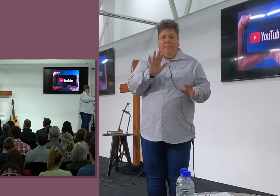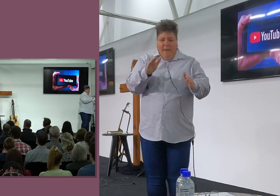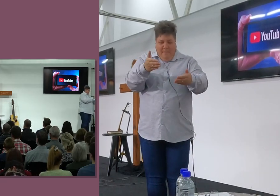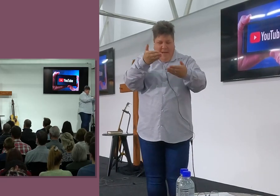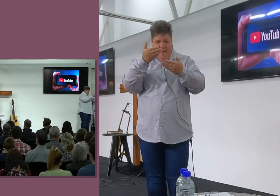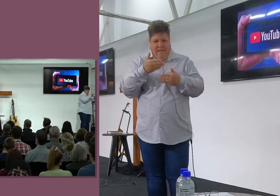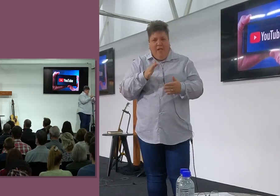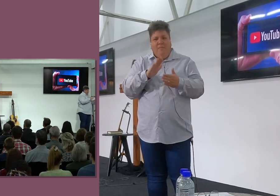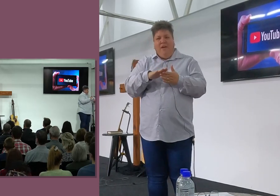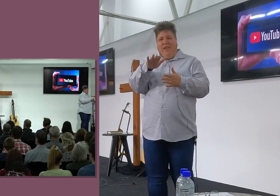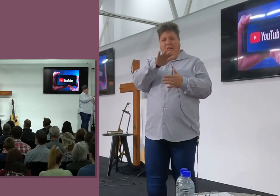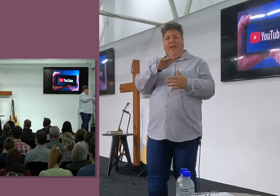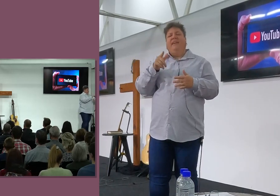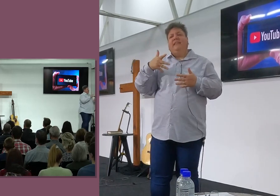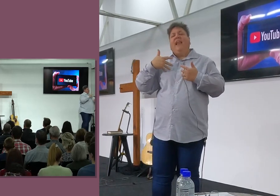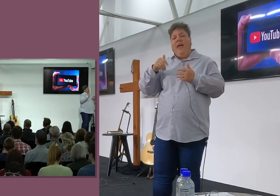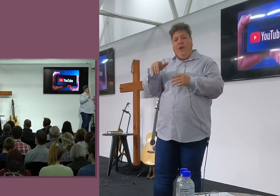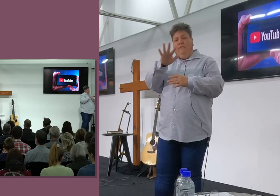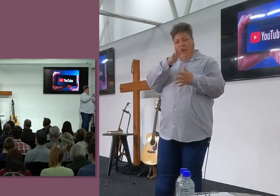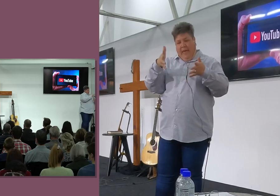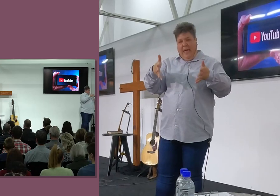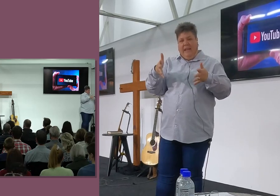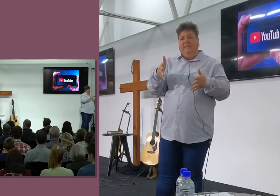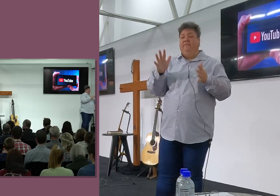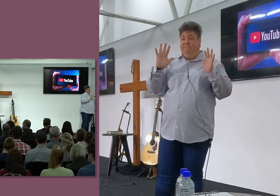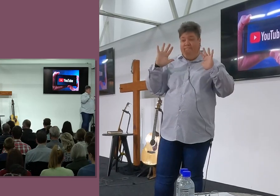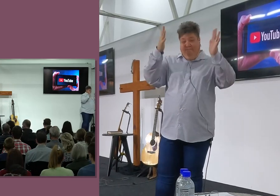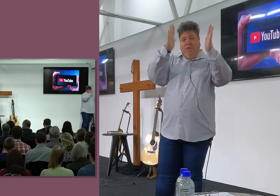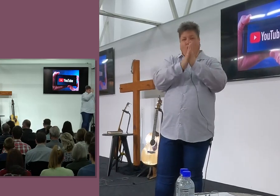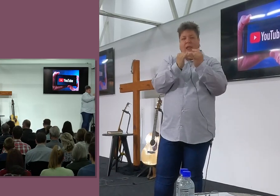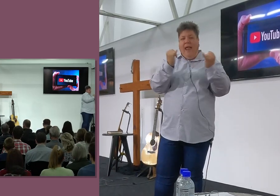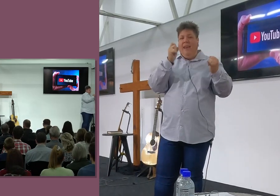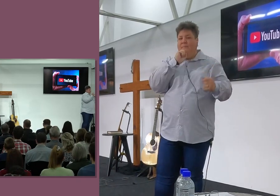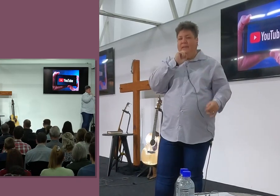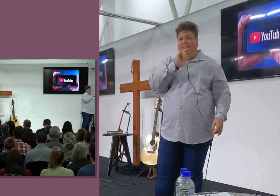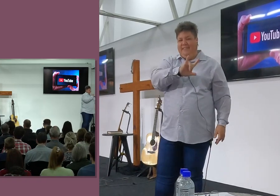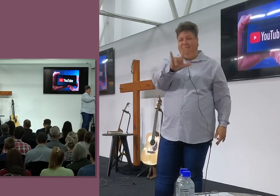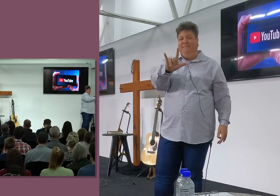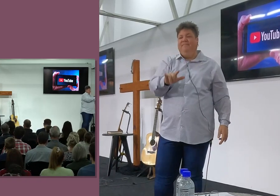welkom, En julle ook, Is lekker om vir julle, Hier te, Geef hulle ook een lekker aanneklap toe,